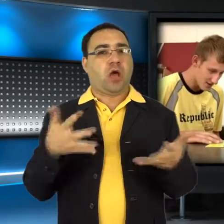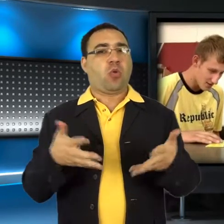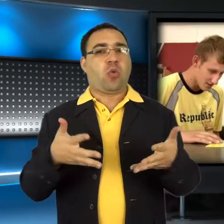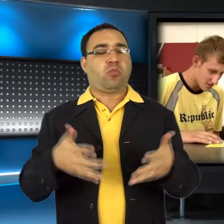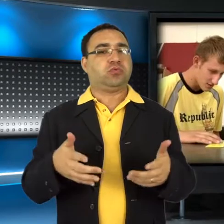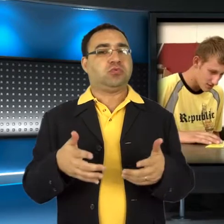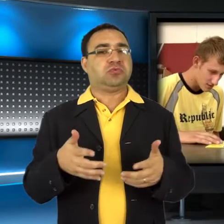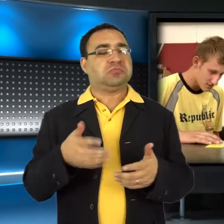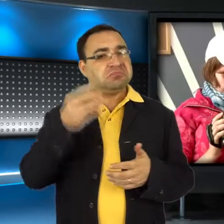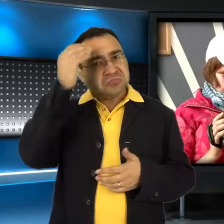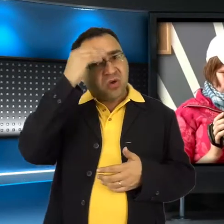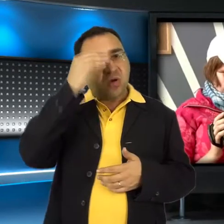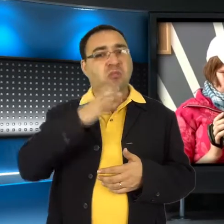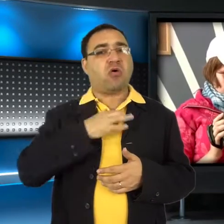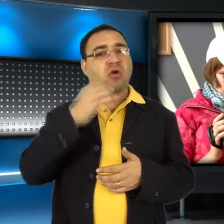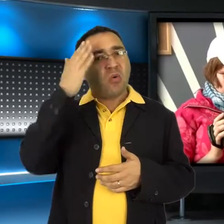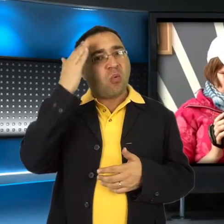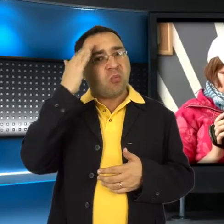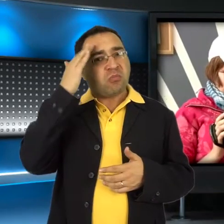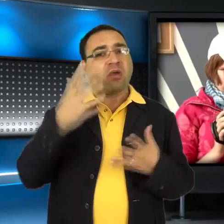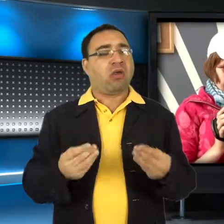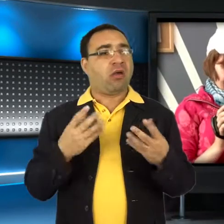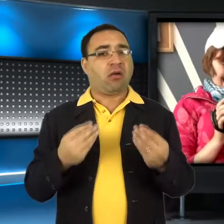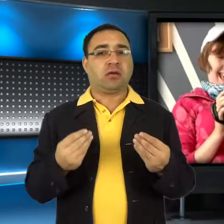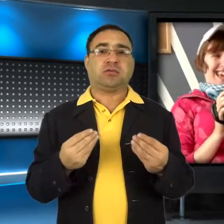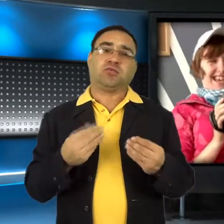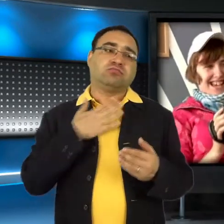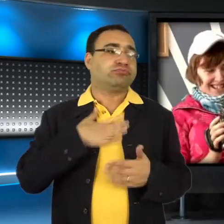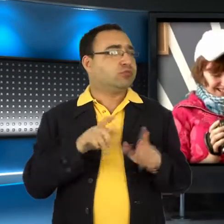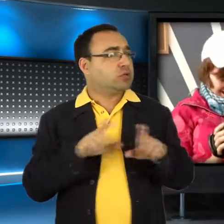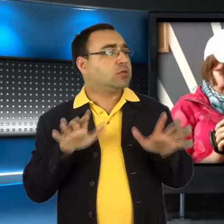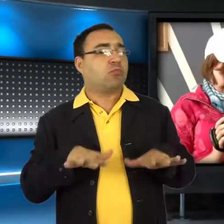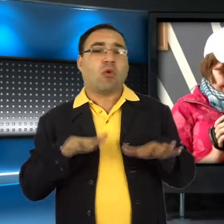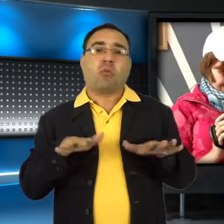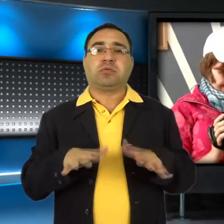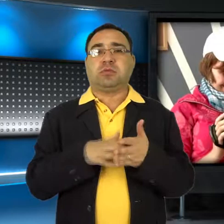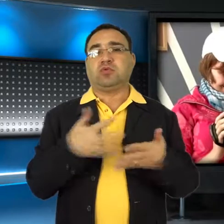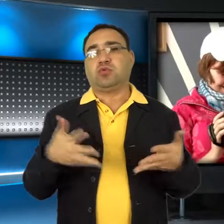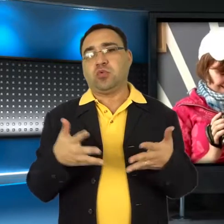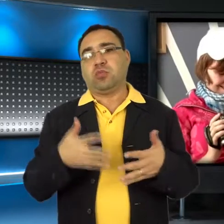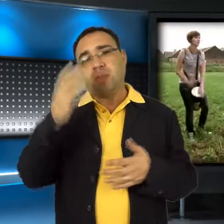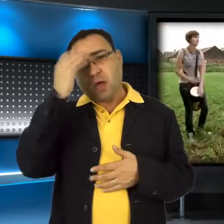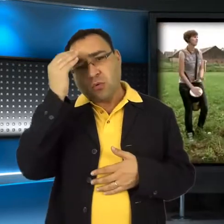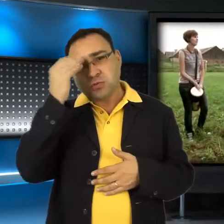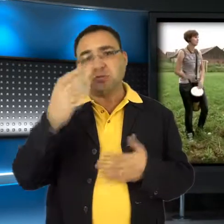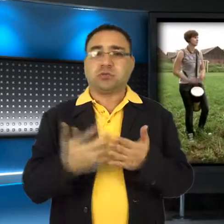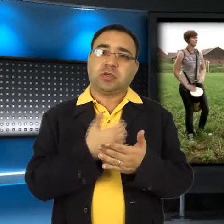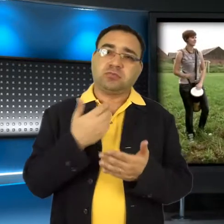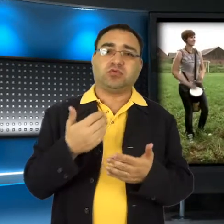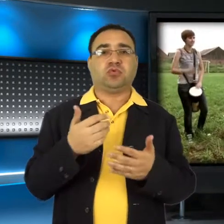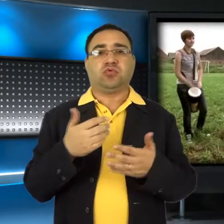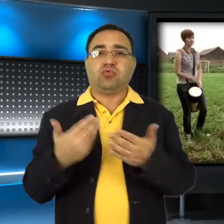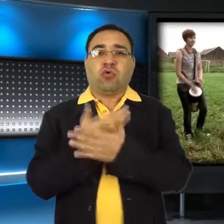Dla mnie klub jest rozwijanie swoich dotychczasowych umiejętności oraz miłym spędzaniem czasu. Na przykład w klubie mogę